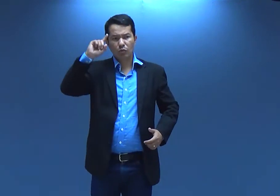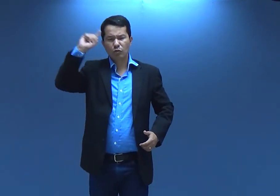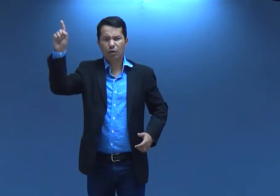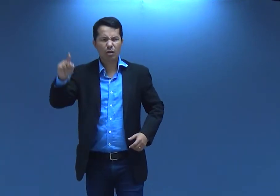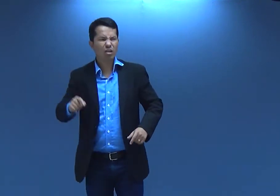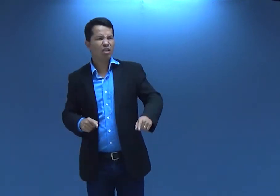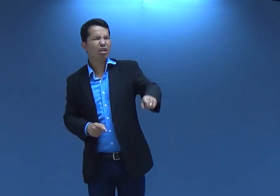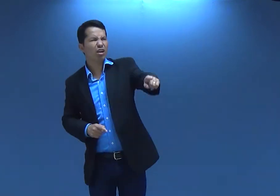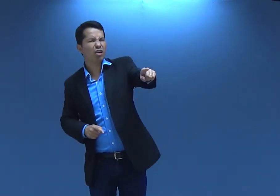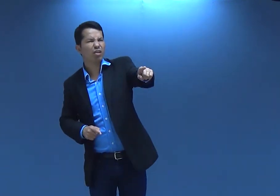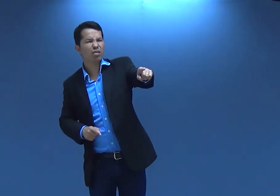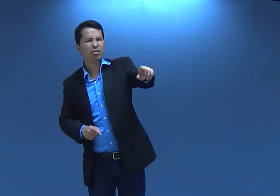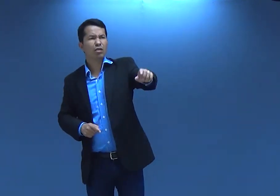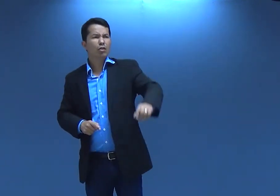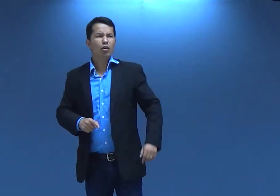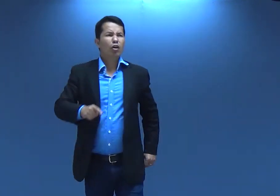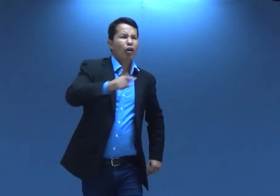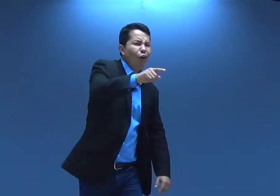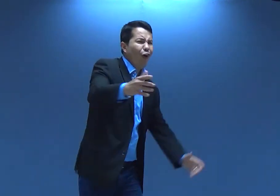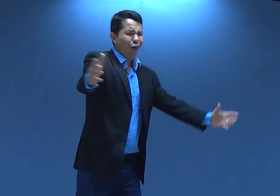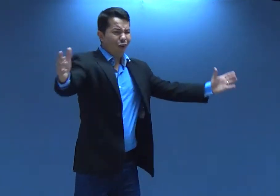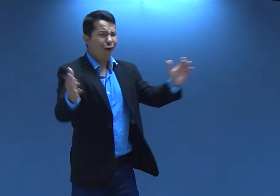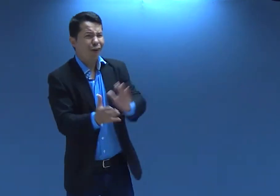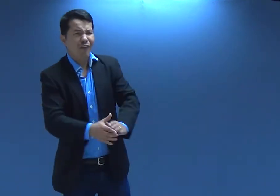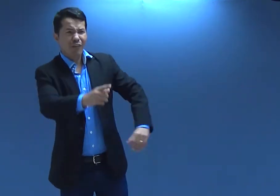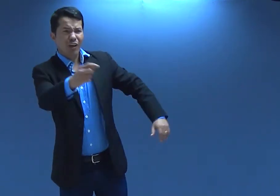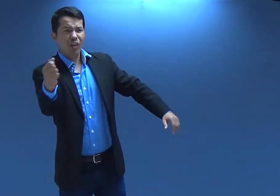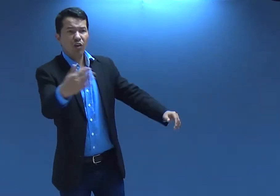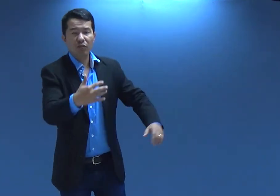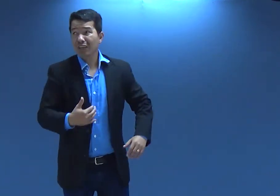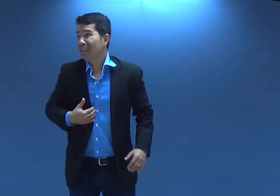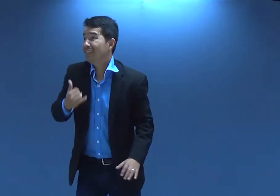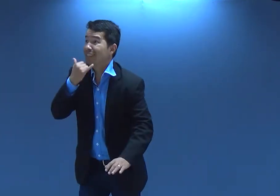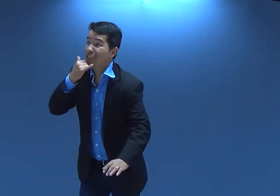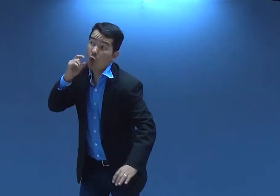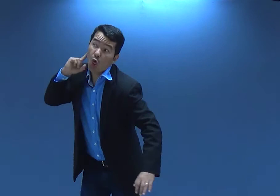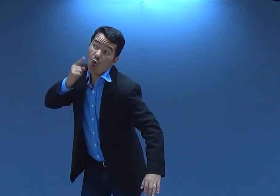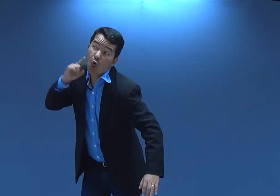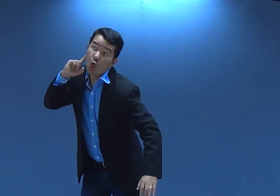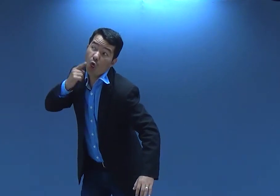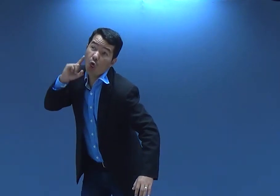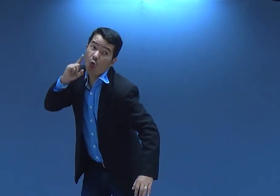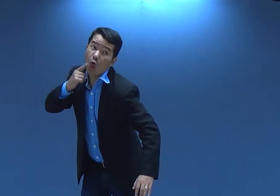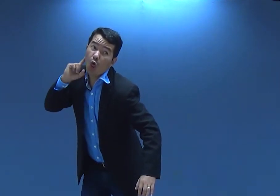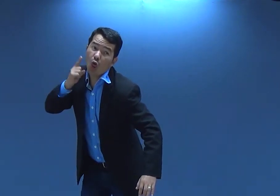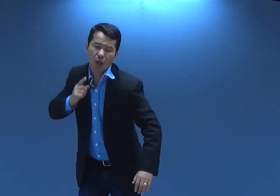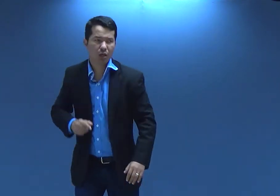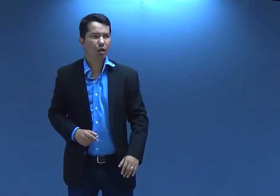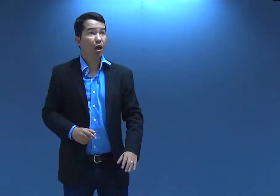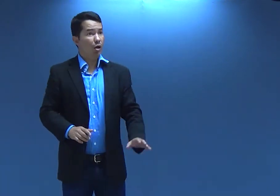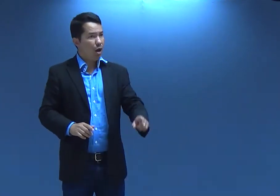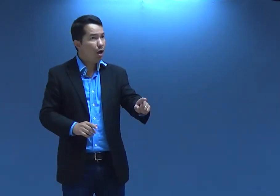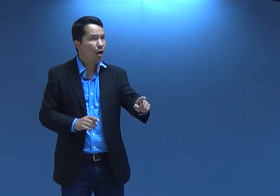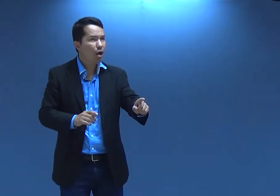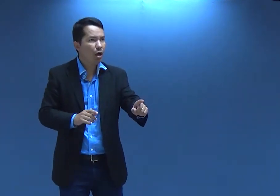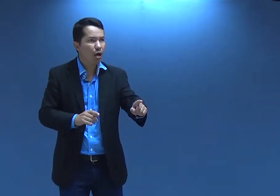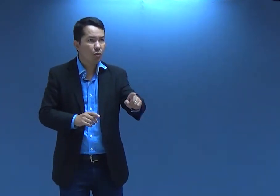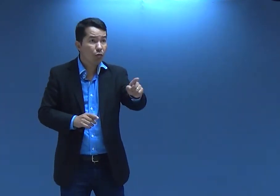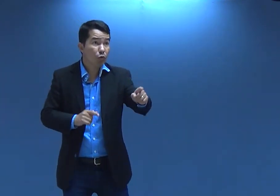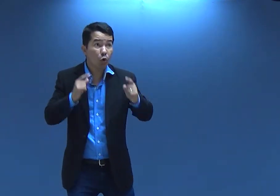igreja daí o pastor um dia olhou ei olha você você é novo aqui ah, é, desculpa eu sou surdo ah, não